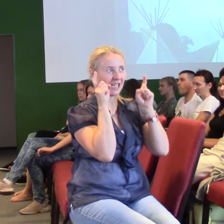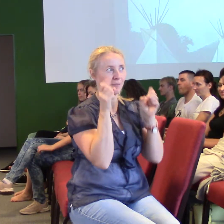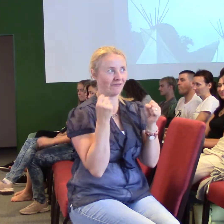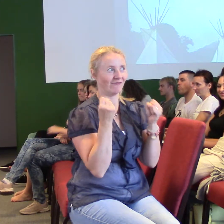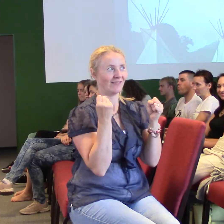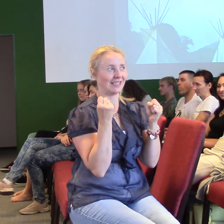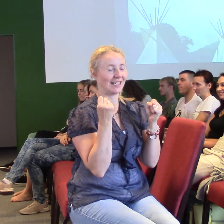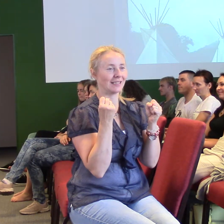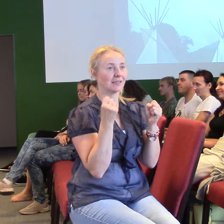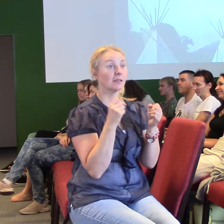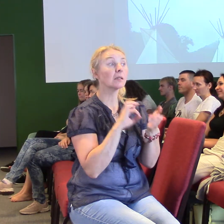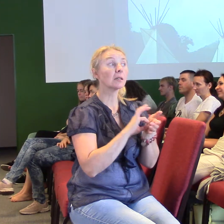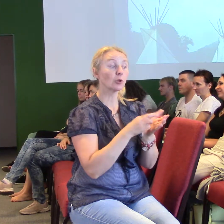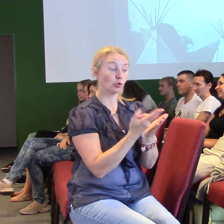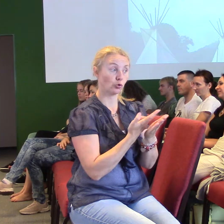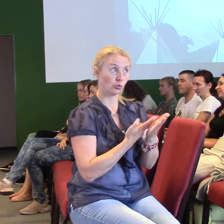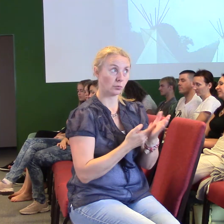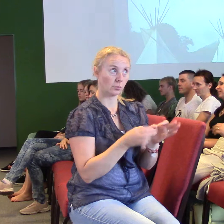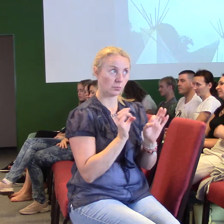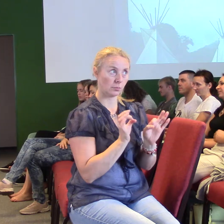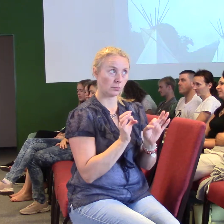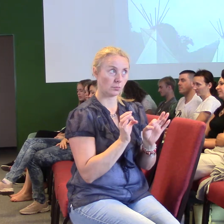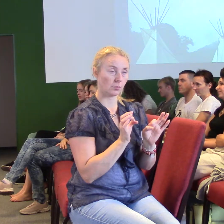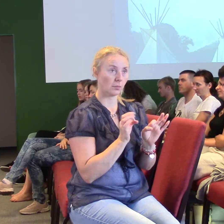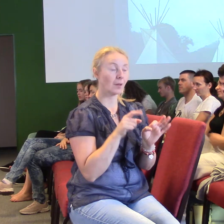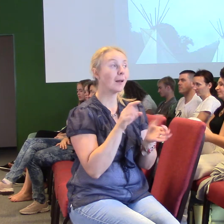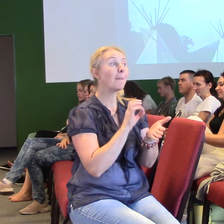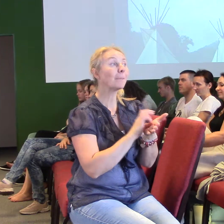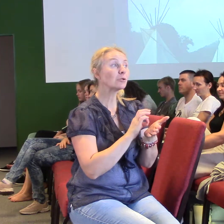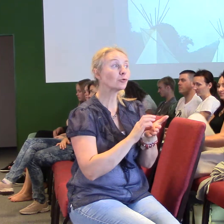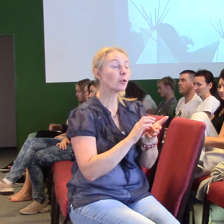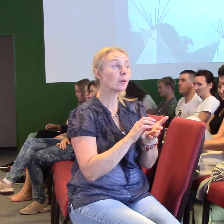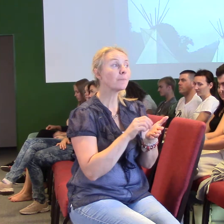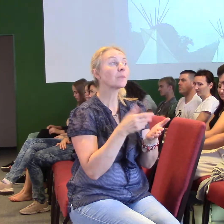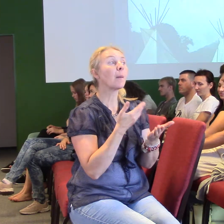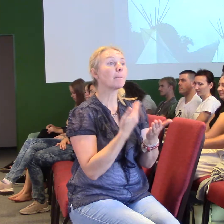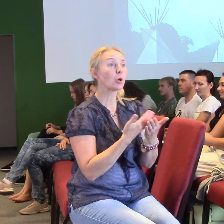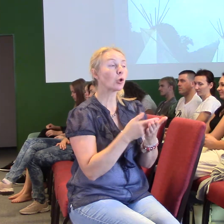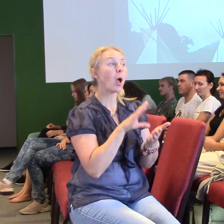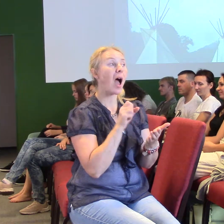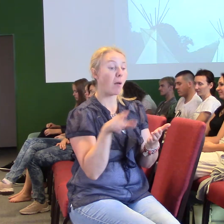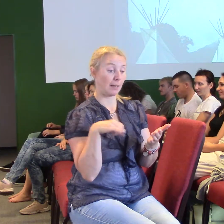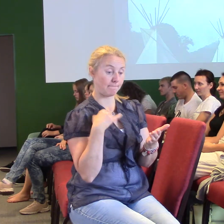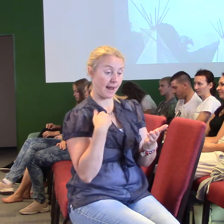Když jste poslouchali pozorně, tak je tam proto, aby ten mládenec zvítězil nad zlým,